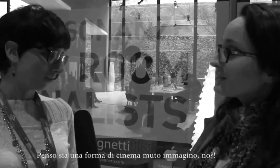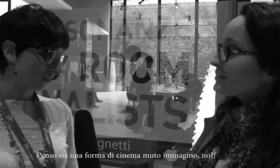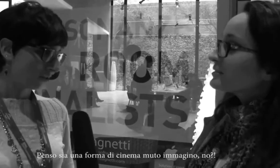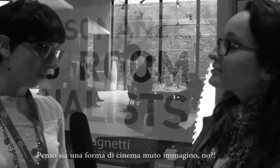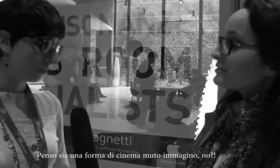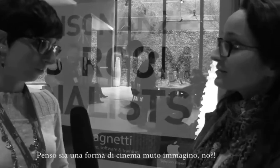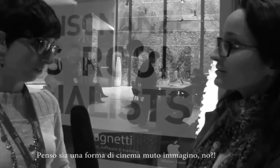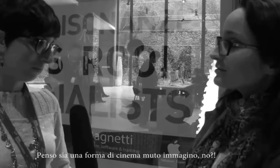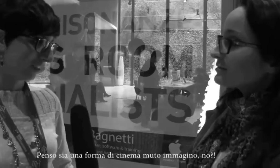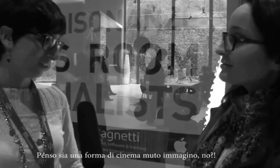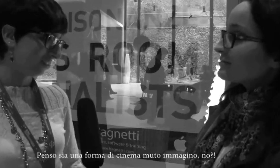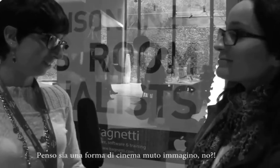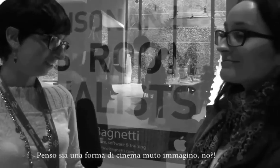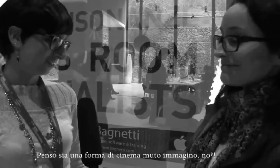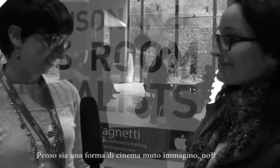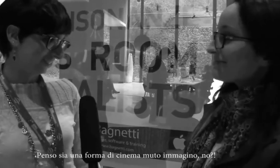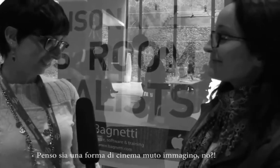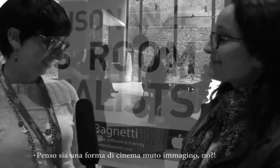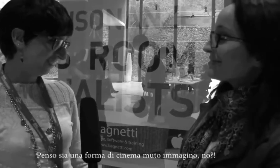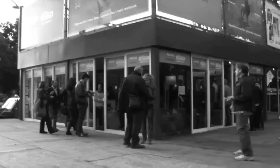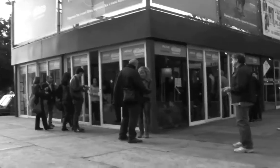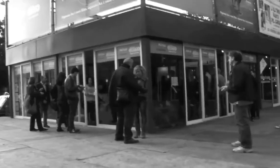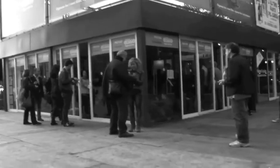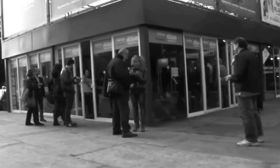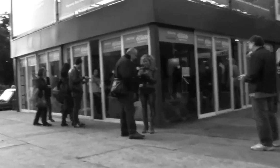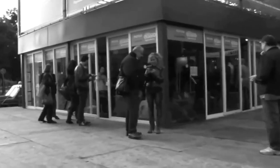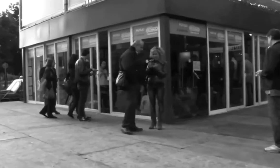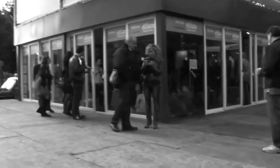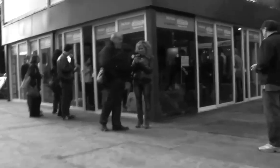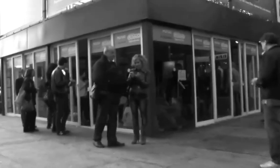Penso sia una forma di cinema muto immagino No?